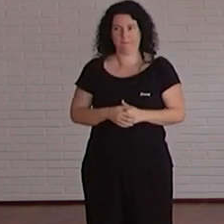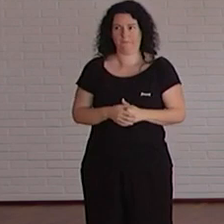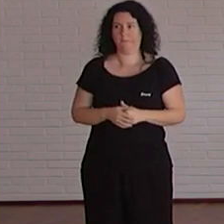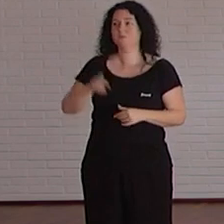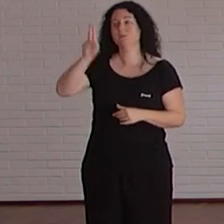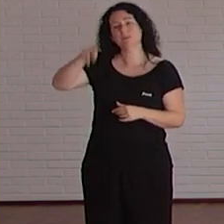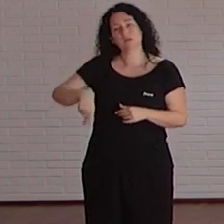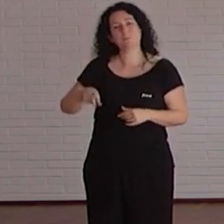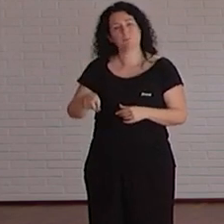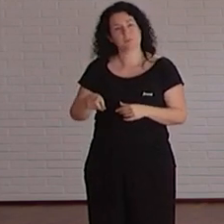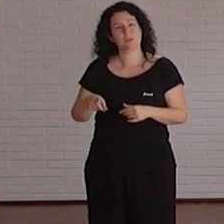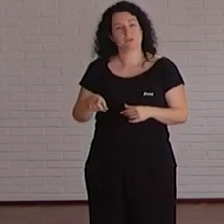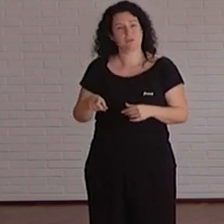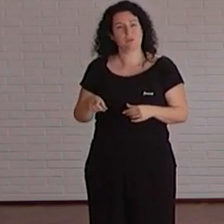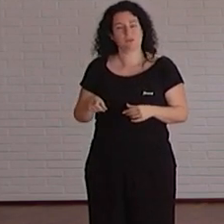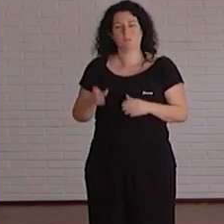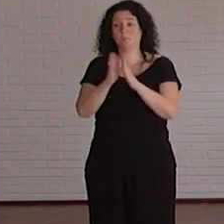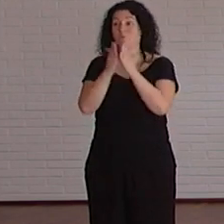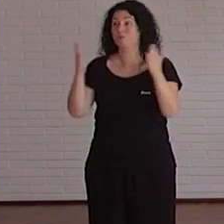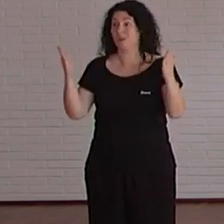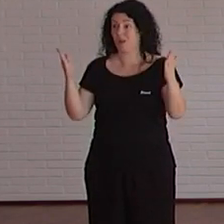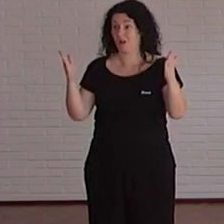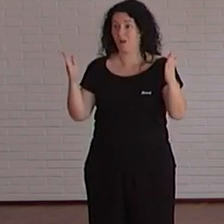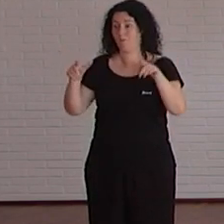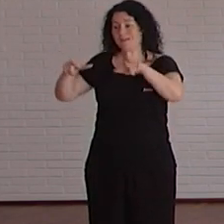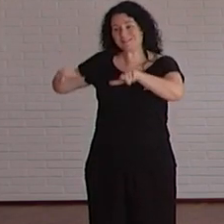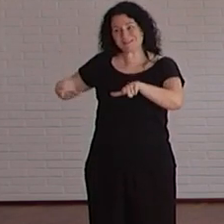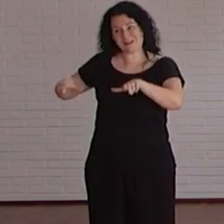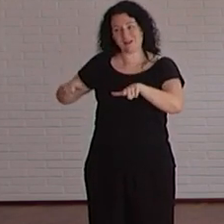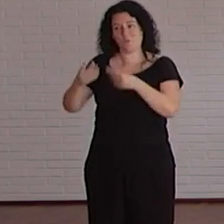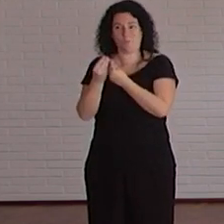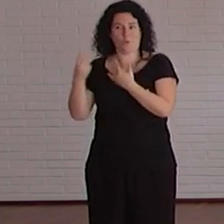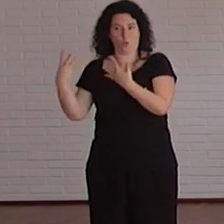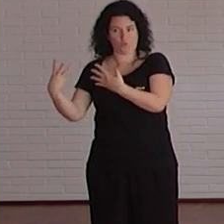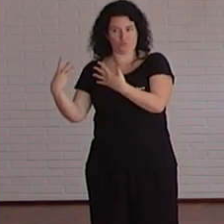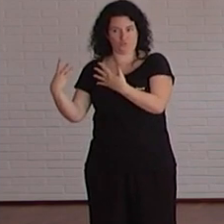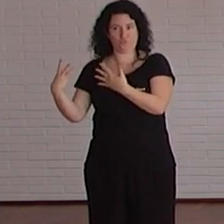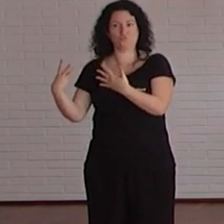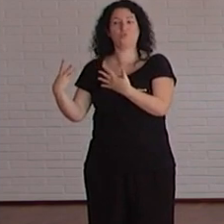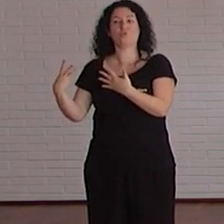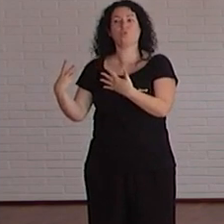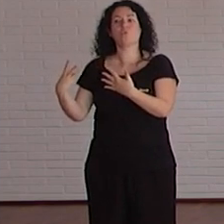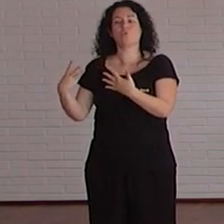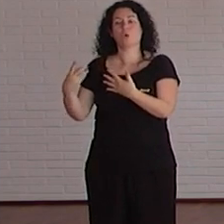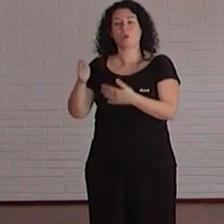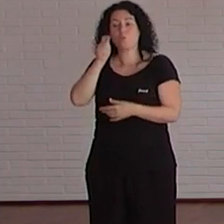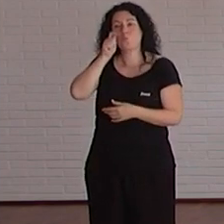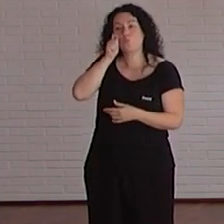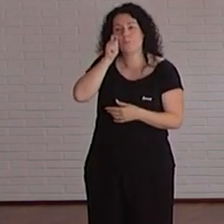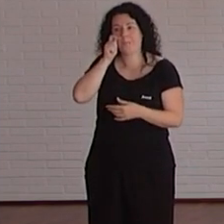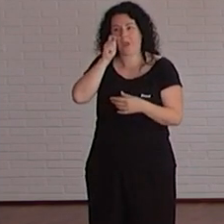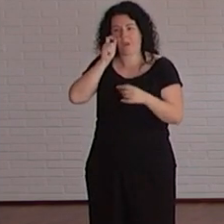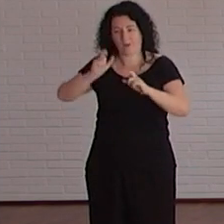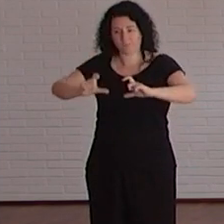también es verdad que por ejemplo en la biblioteca tenemos habilitada una sala que es la sala 8 que tenemos un magnificador una lupa que te ayuda